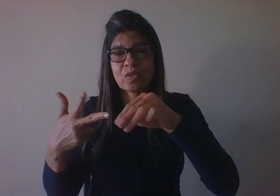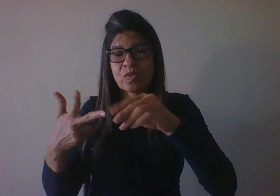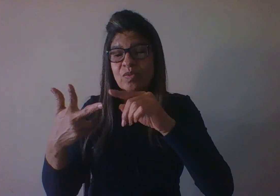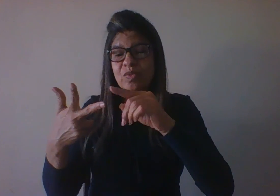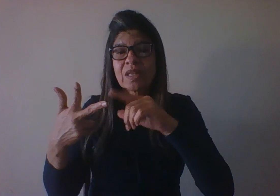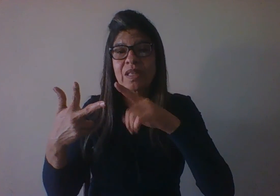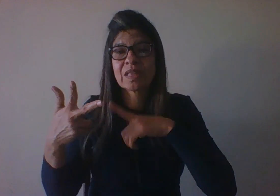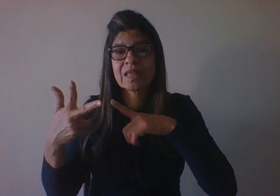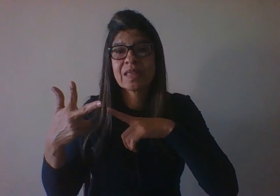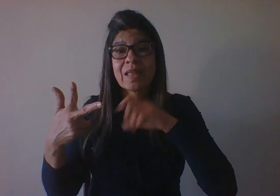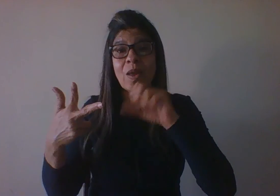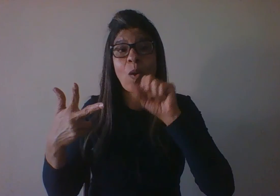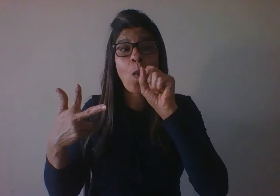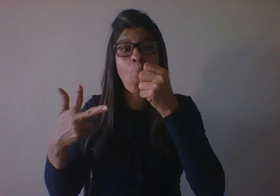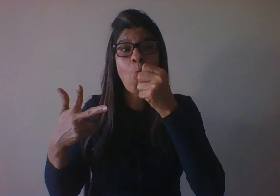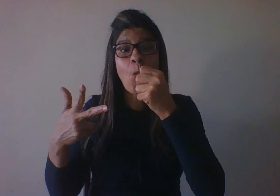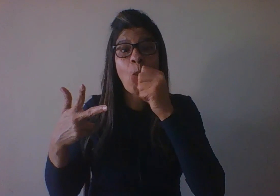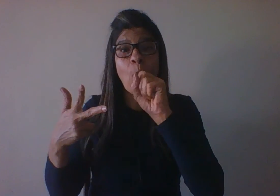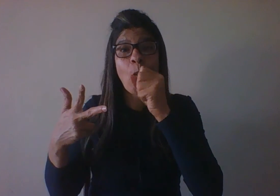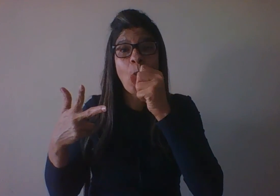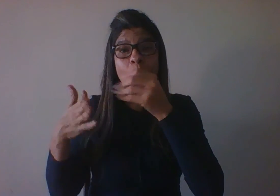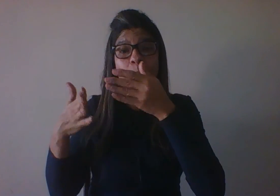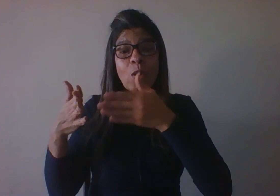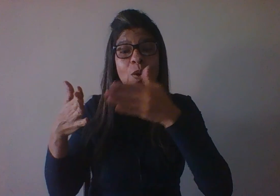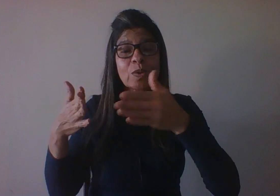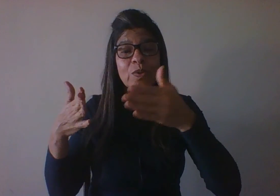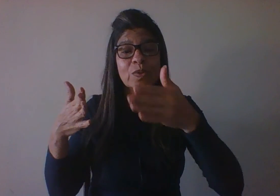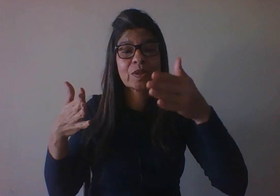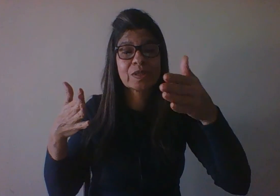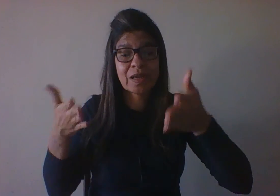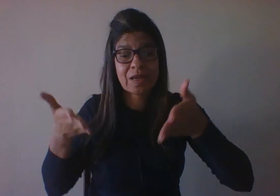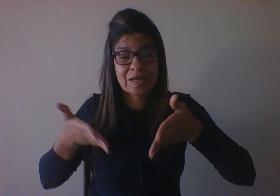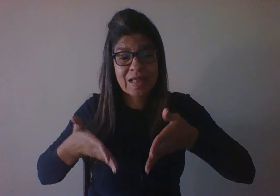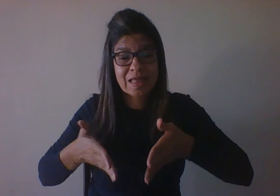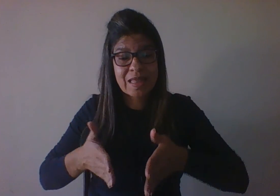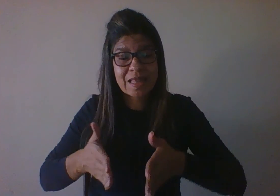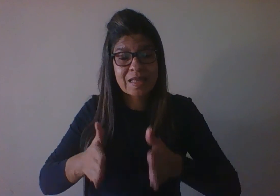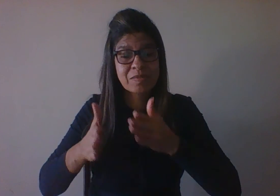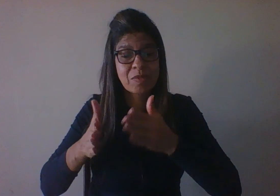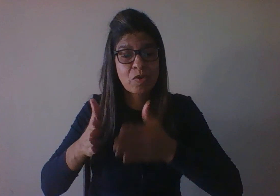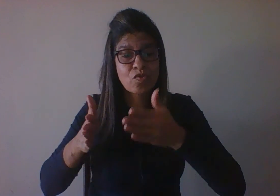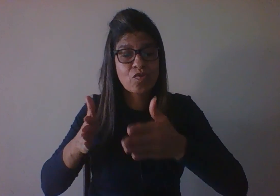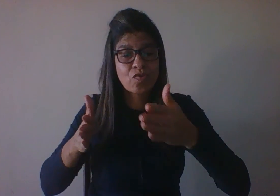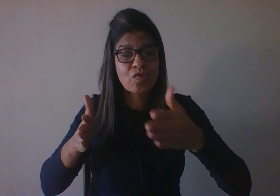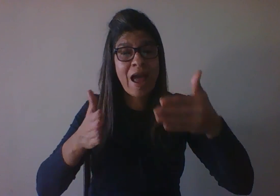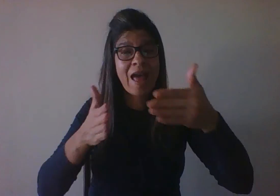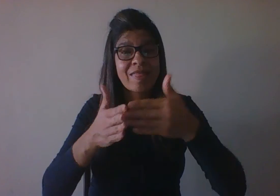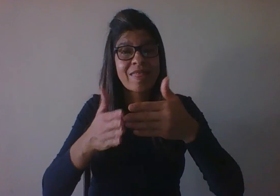desde o nascimento até a velhice, vejam que Freud e Piaget falaram do nascimento até a adolescência,